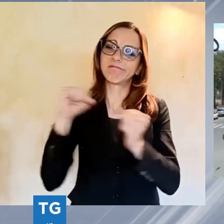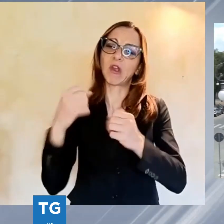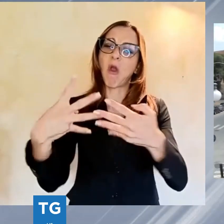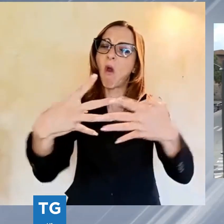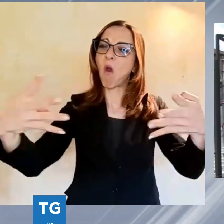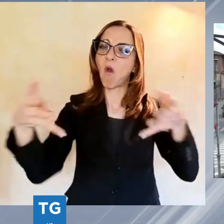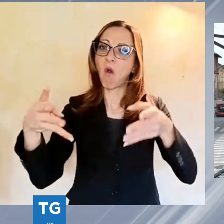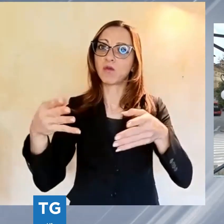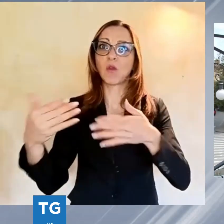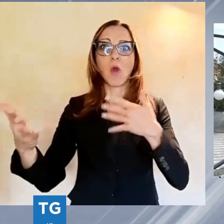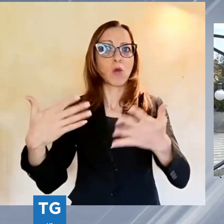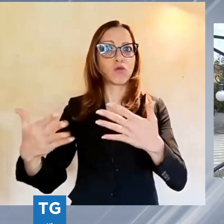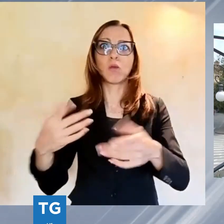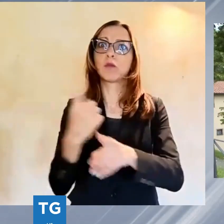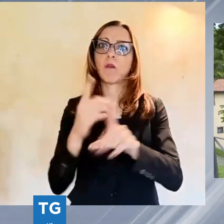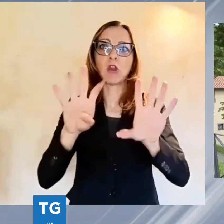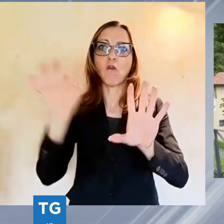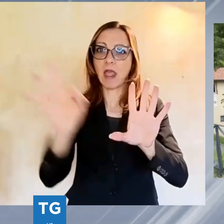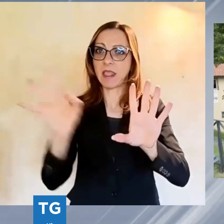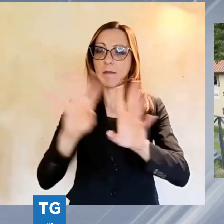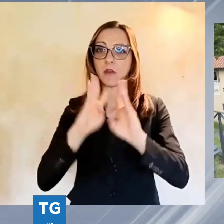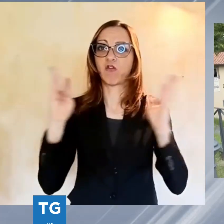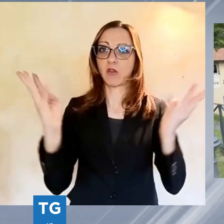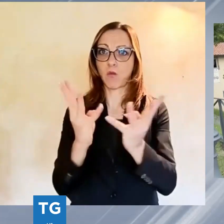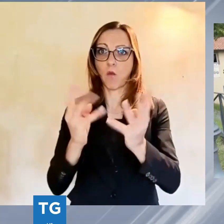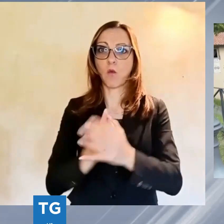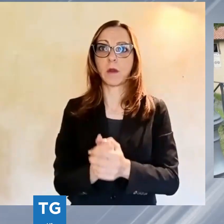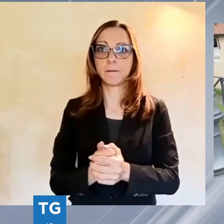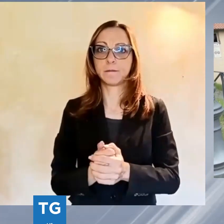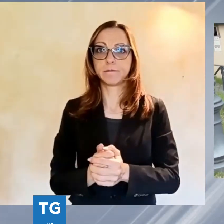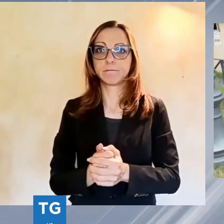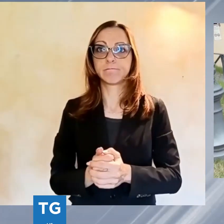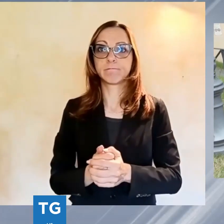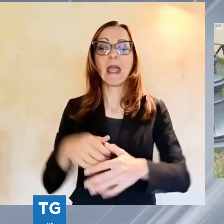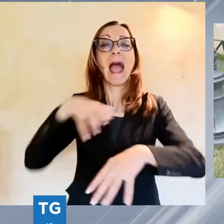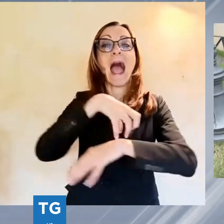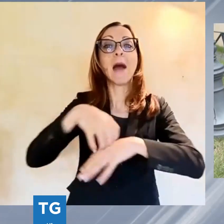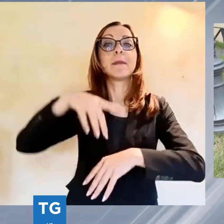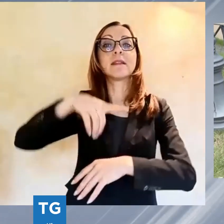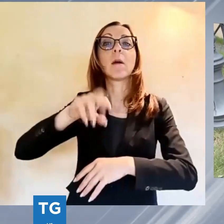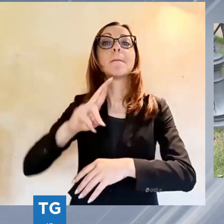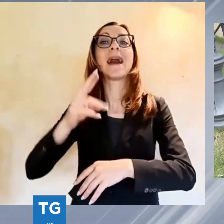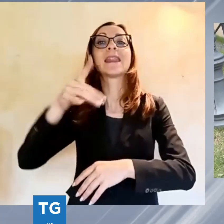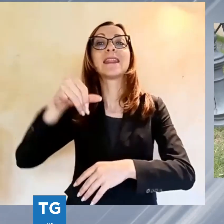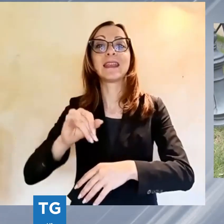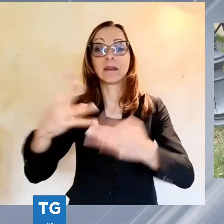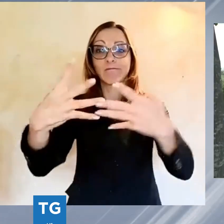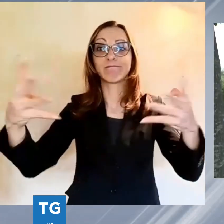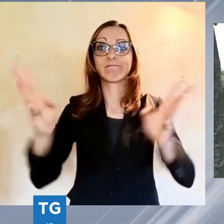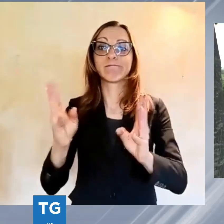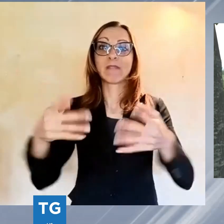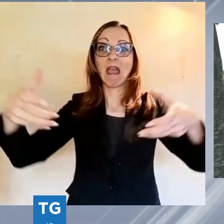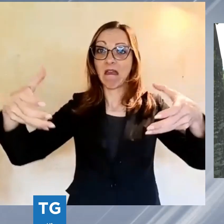90% del perimetro delle mura. E l'amministrazione Pardini, in effetti, ha ridotto notevolmente il progetto originario.